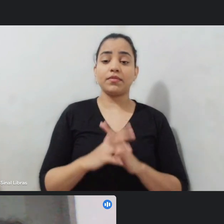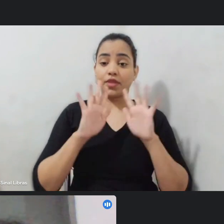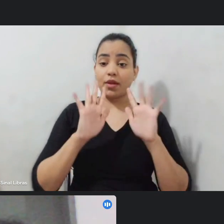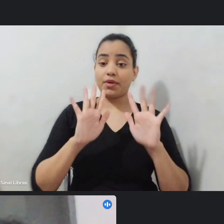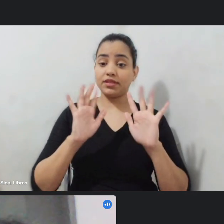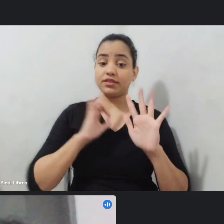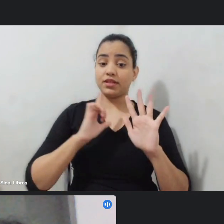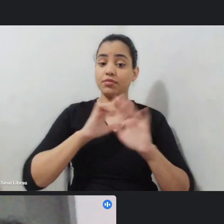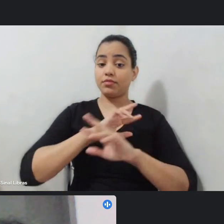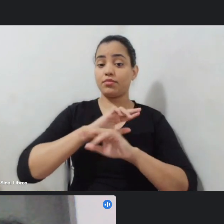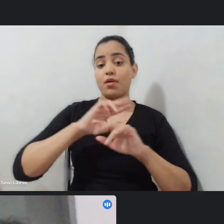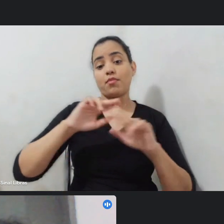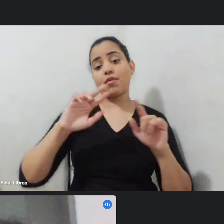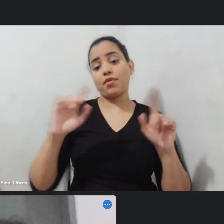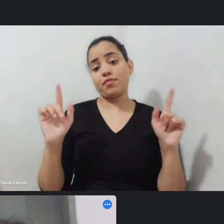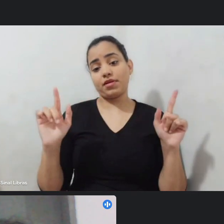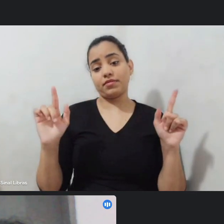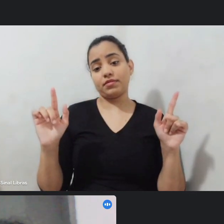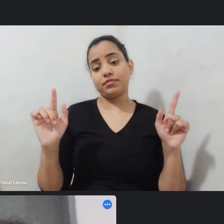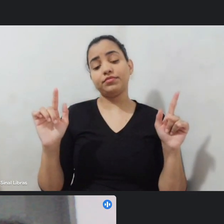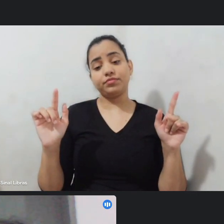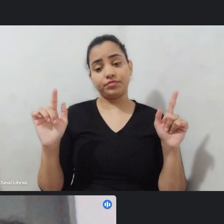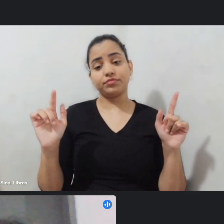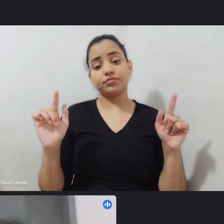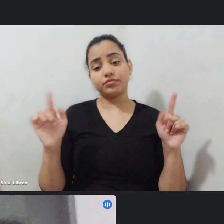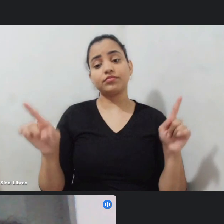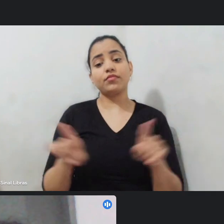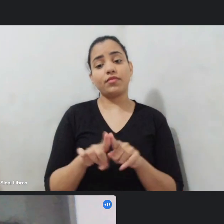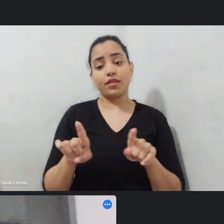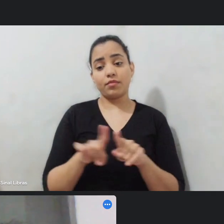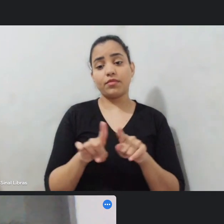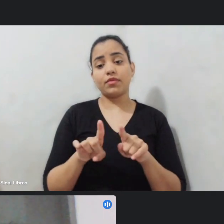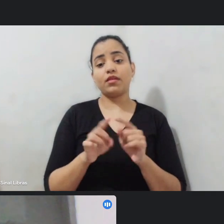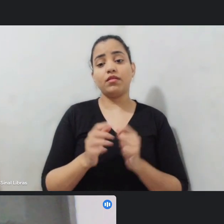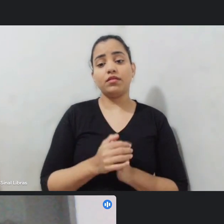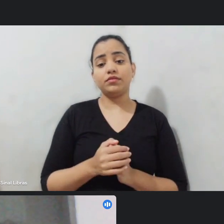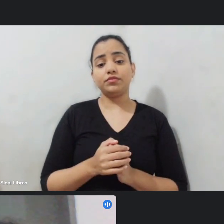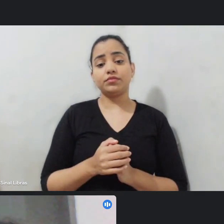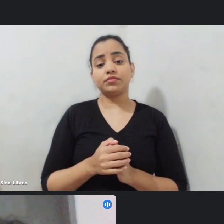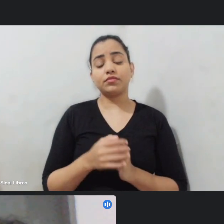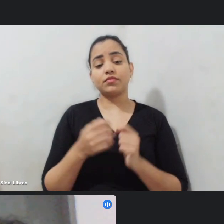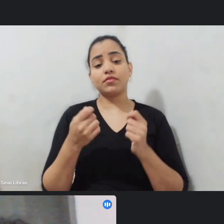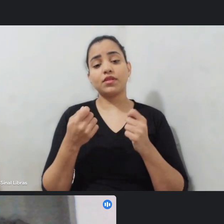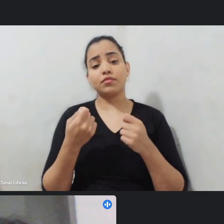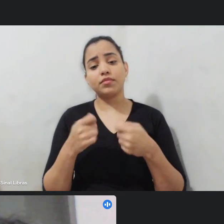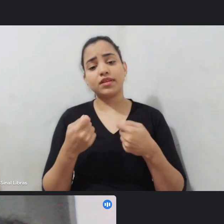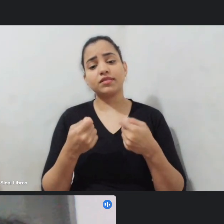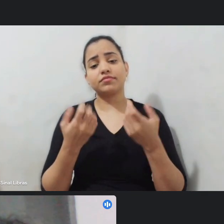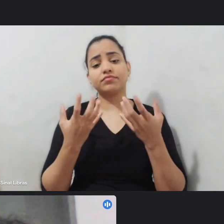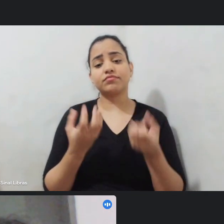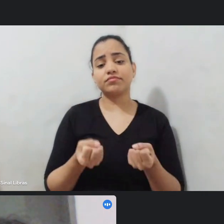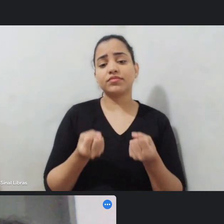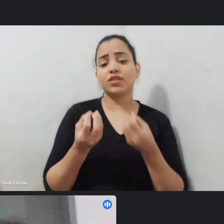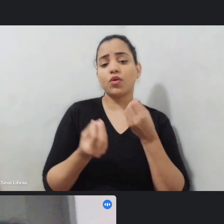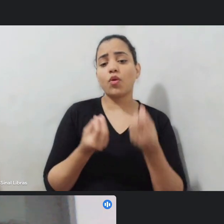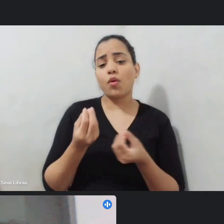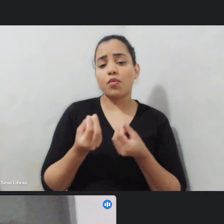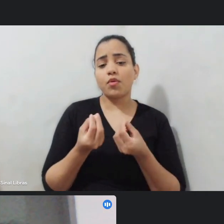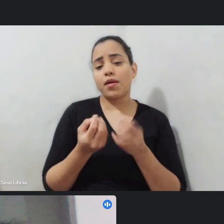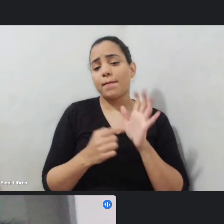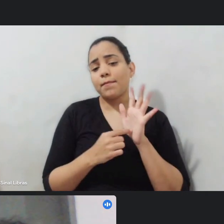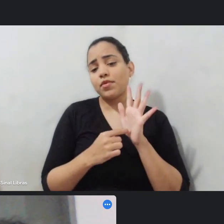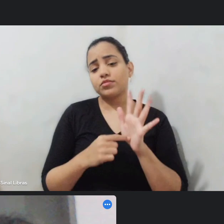elementos também né pertencente a esse modelo de manifestações de